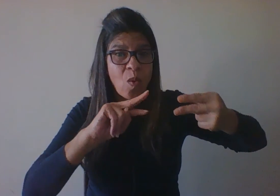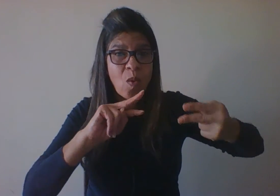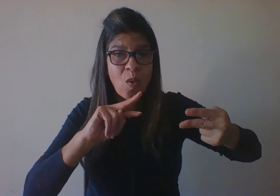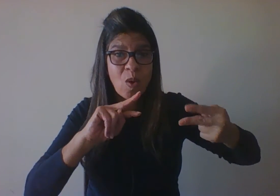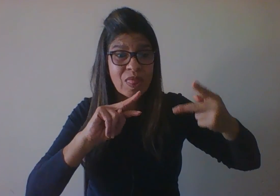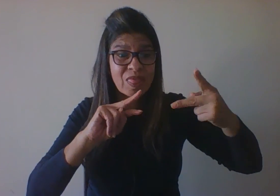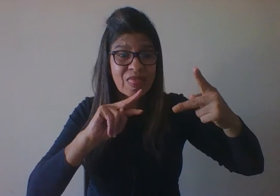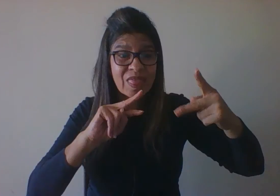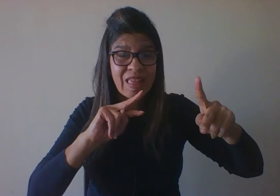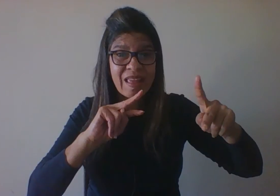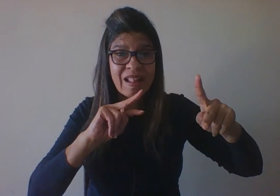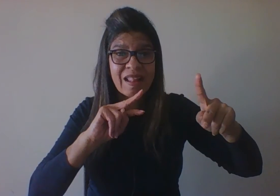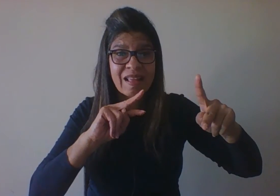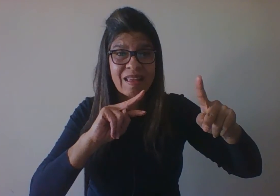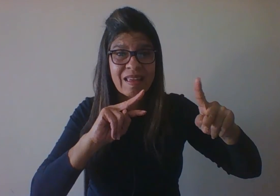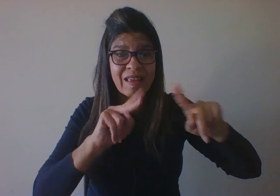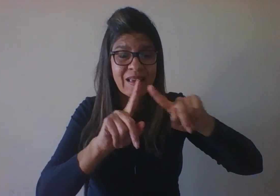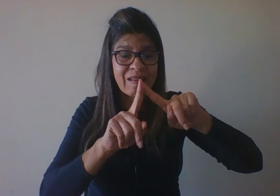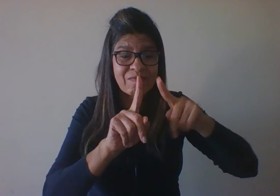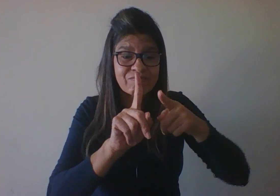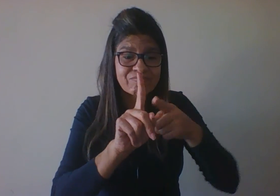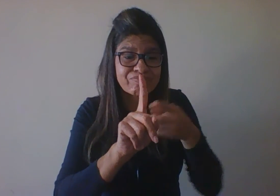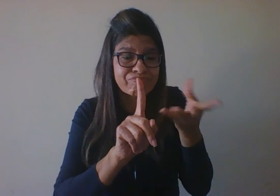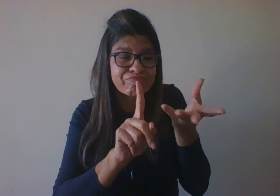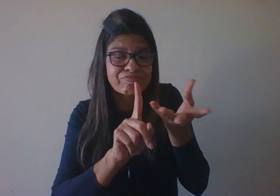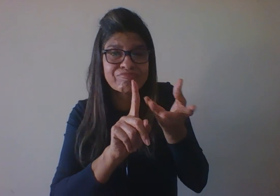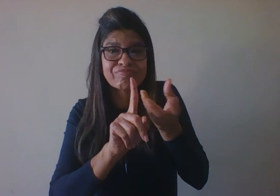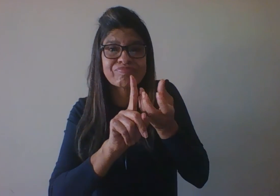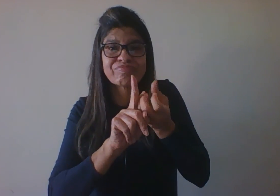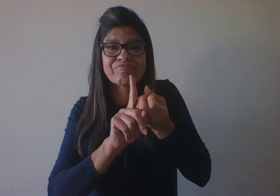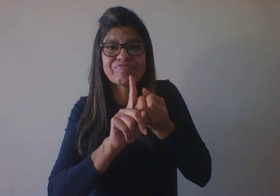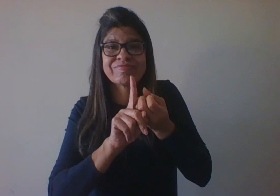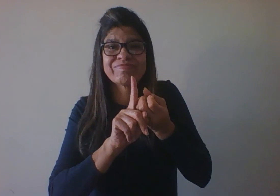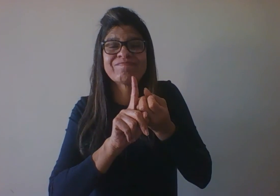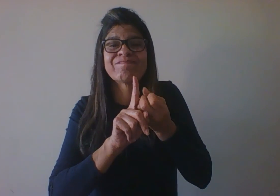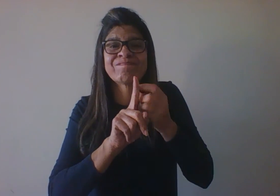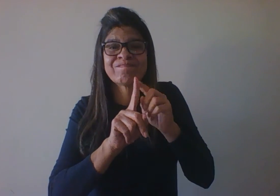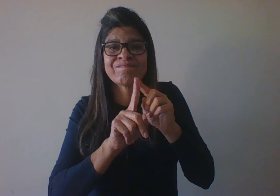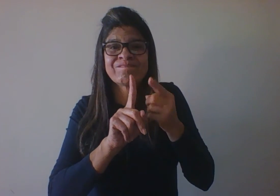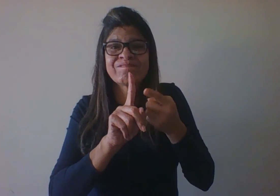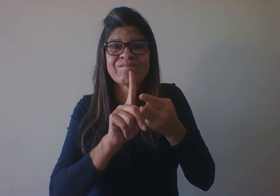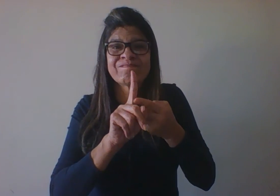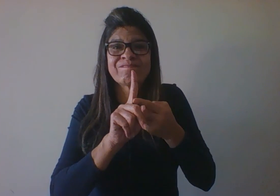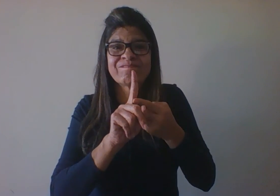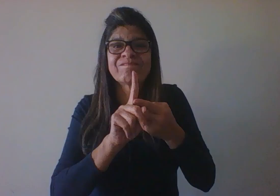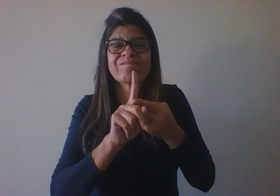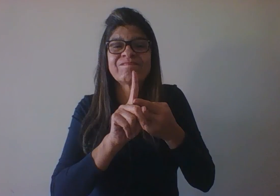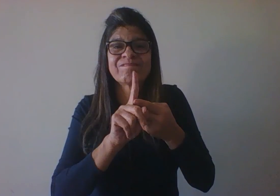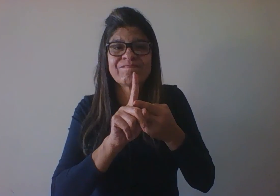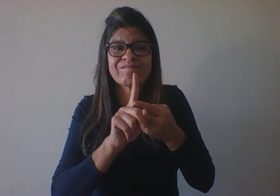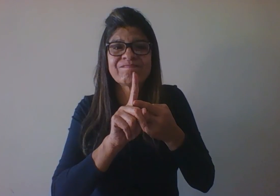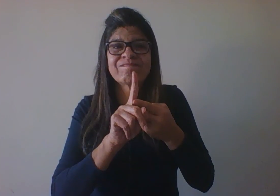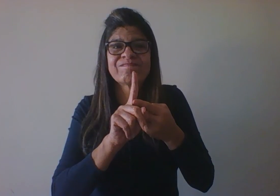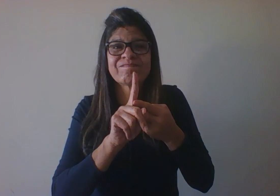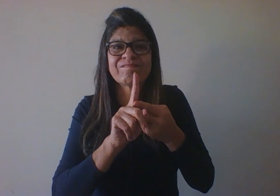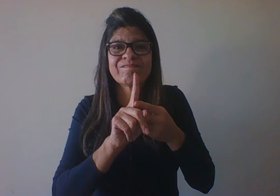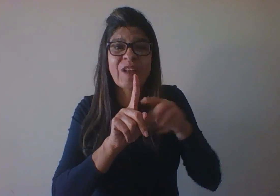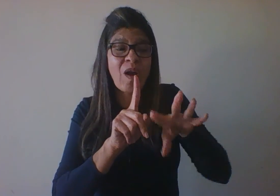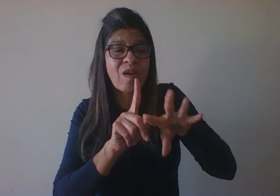ser repassados para a gestação para a geração dessa nova vida. Então, além da gente pensar que já está ocorrendo uma